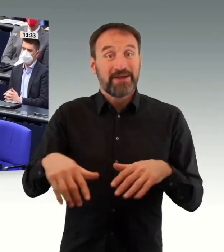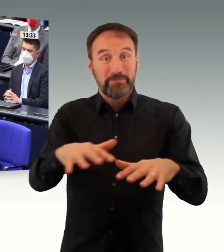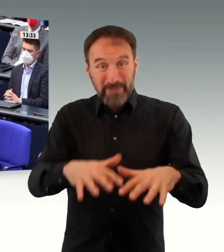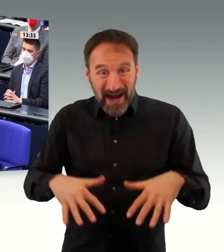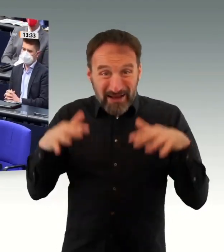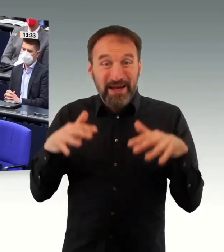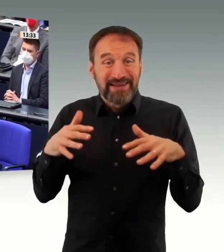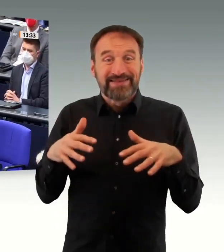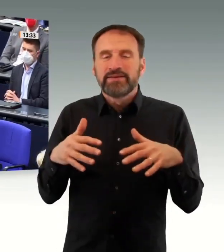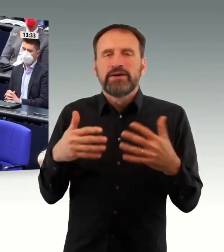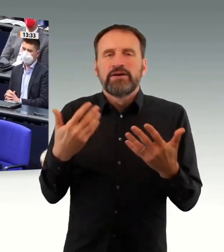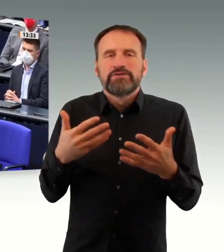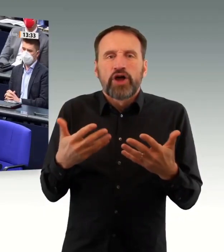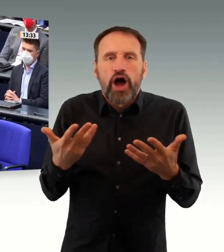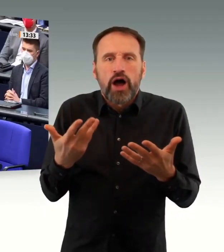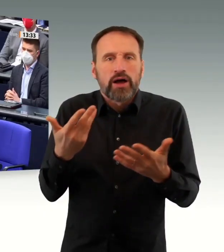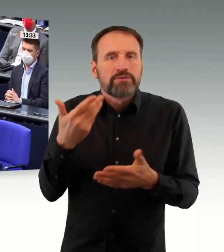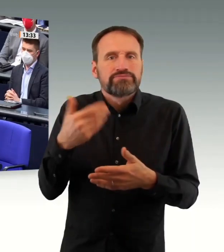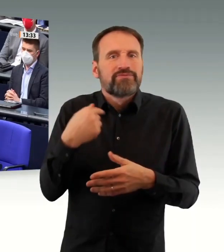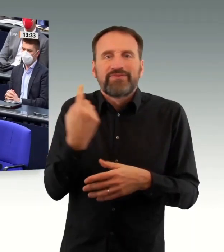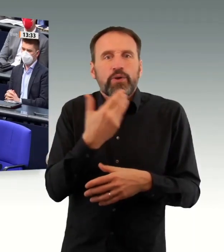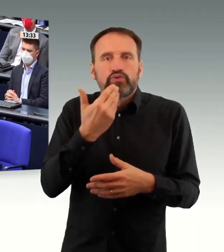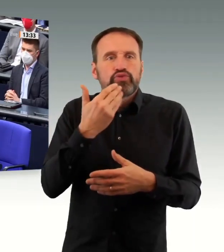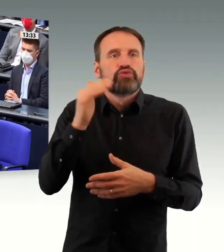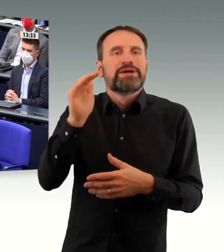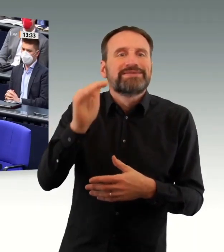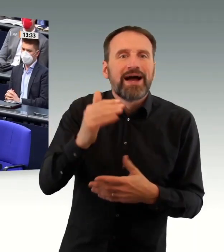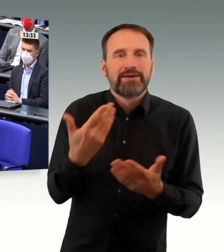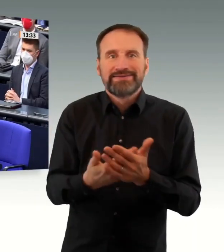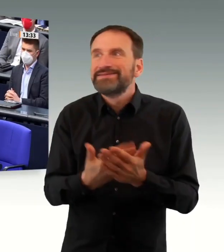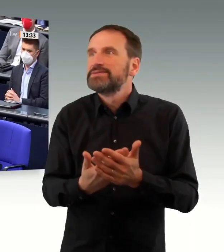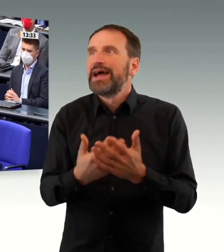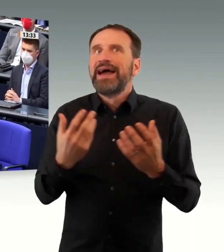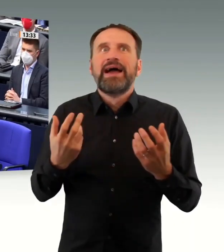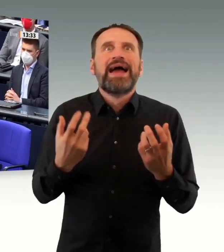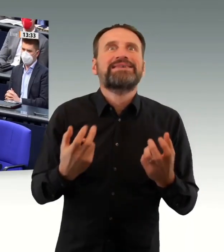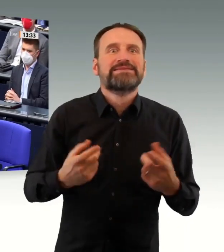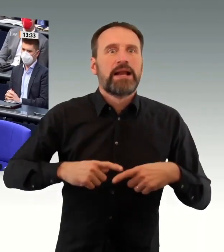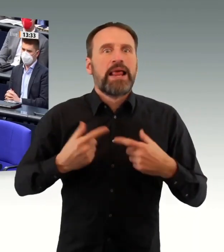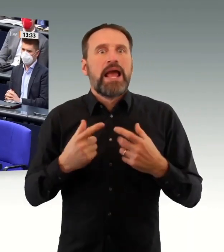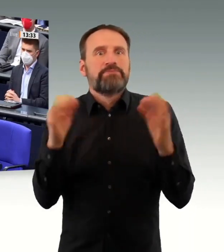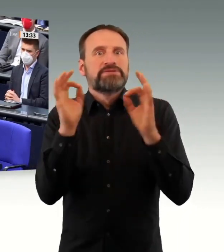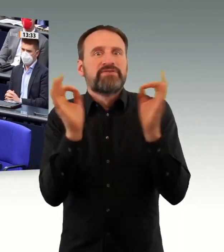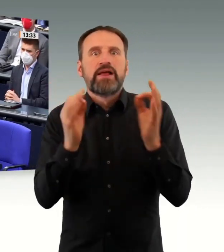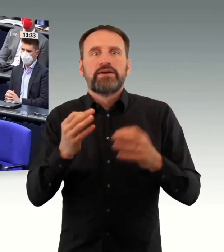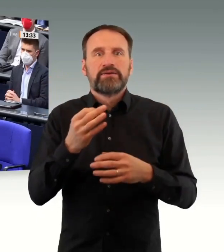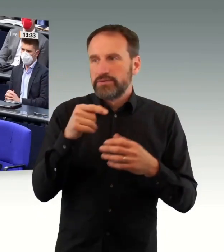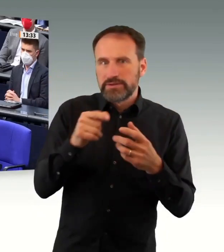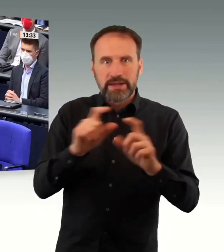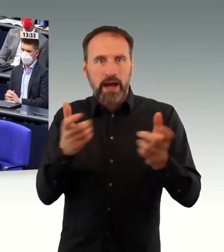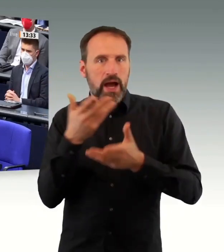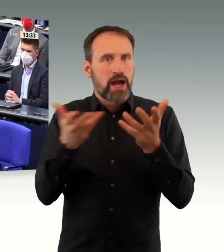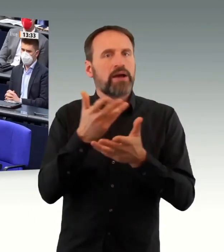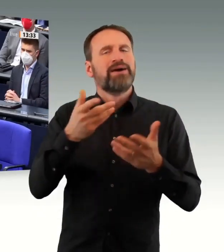uns in der Pandemie nicht gegenseitig kritisieren für Fehler, die wir gemacht haben, über alle Maßen. Das tue ich auch nicht. Ich